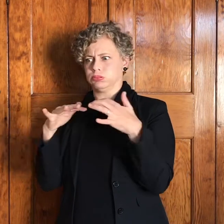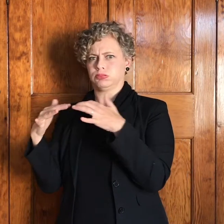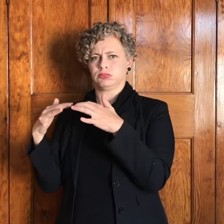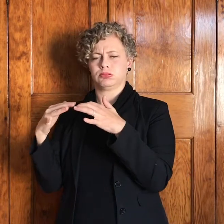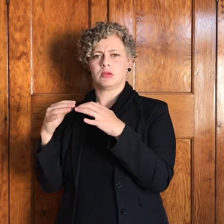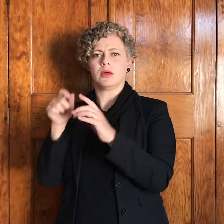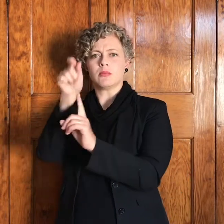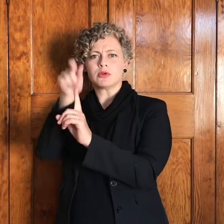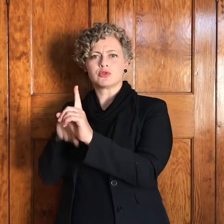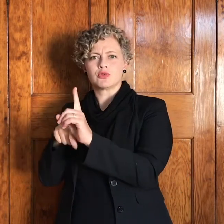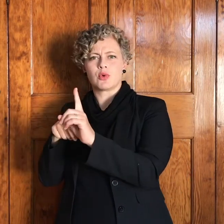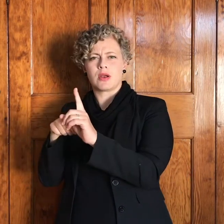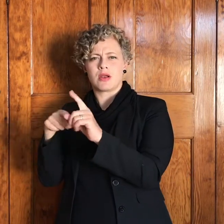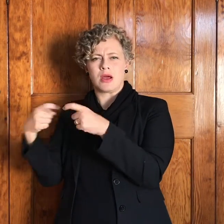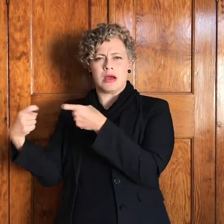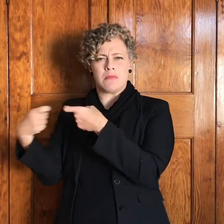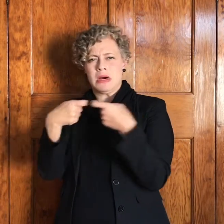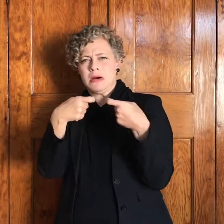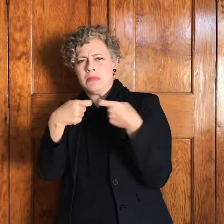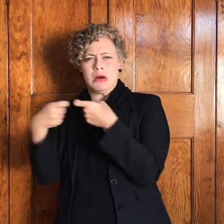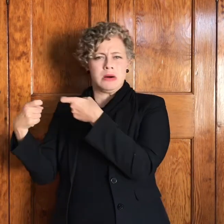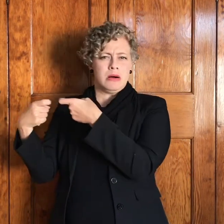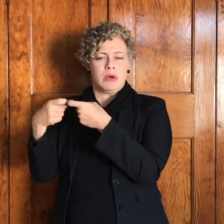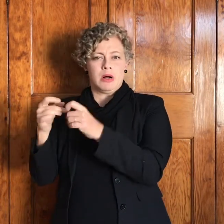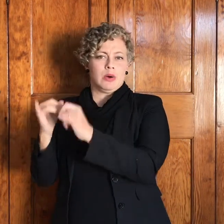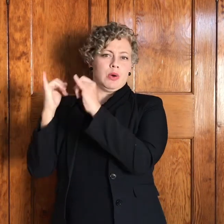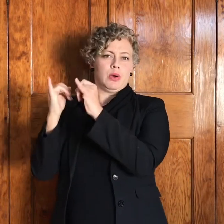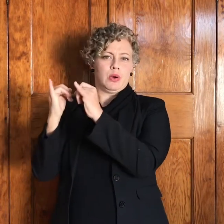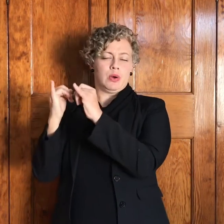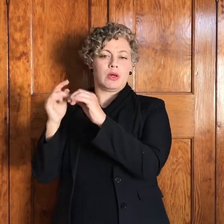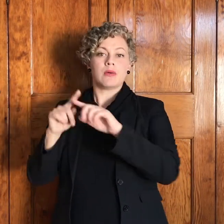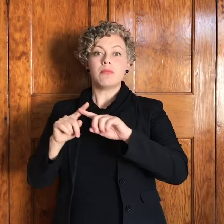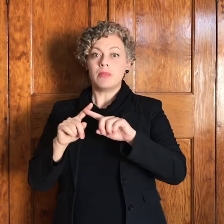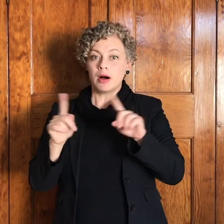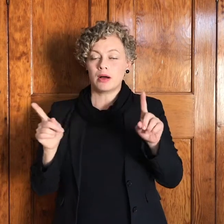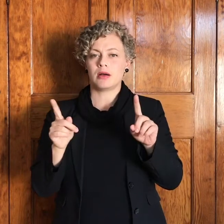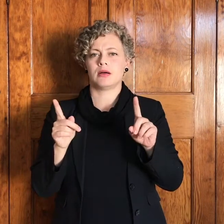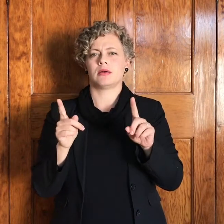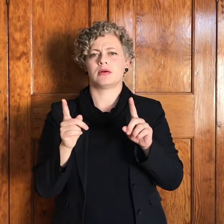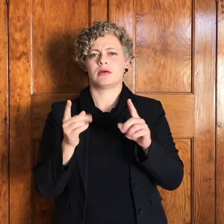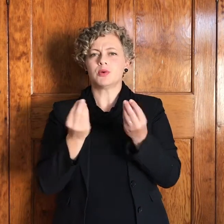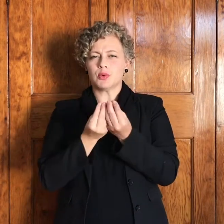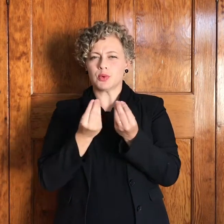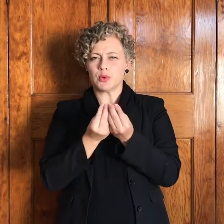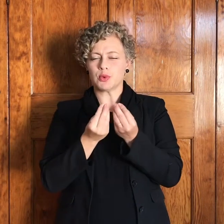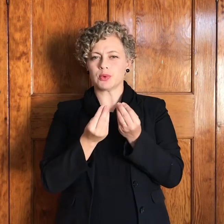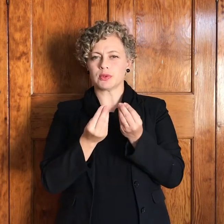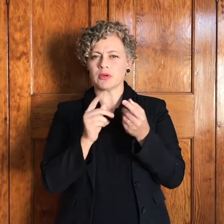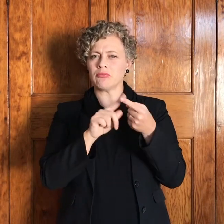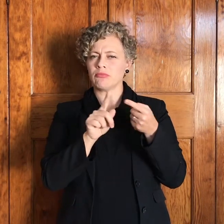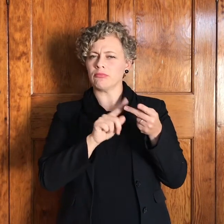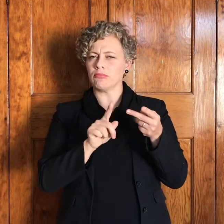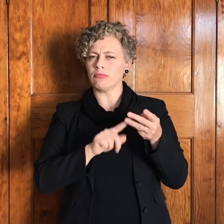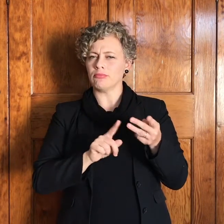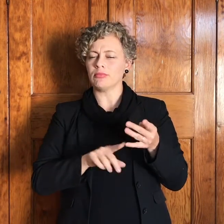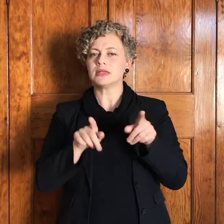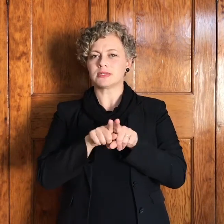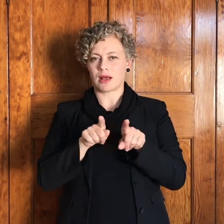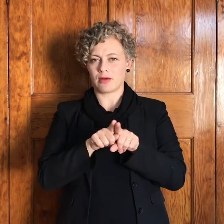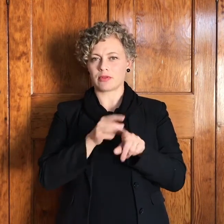jabok. Maar as jy mooi kyk dan sien hy die selfde motieve loop dier hierdie twee vertellings. Kom ons kyk net op die